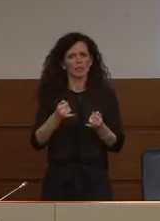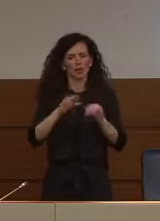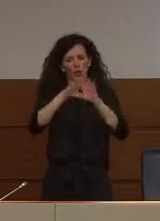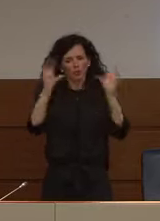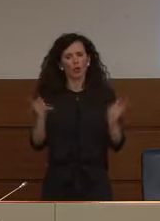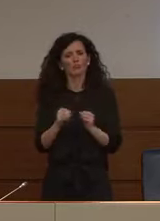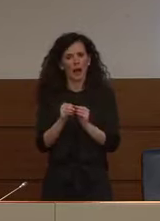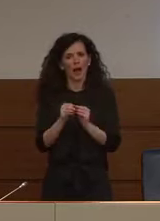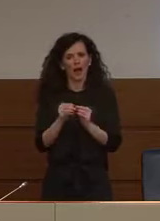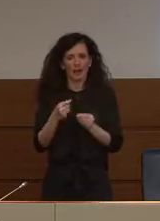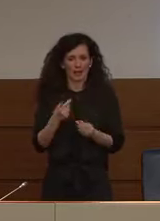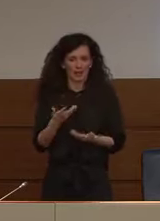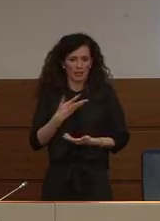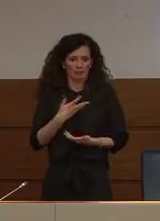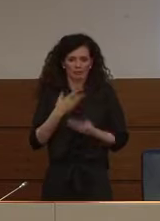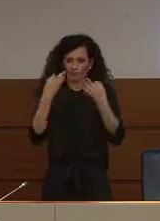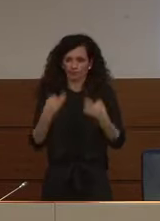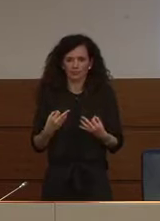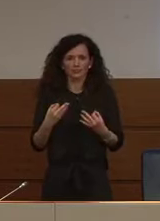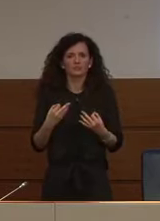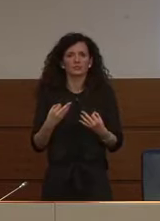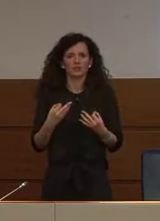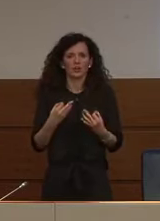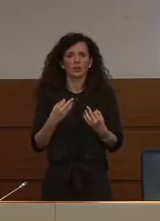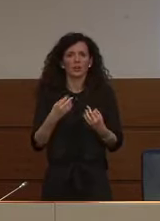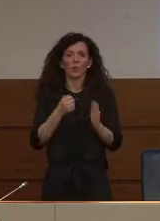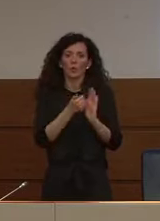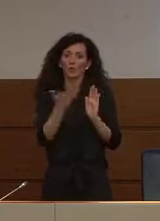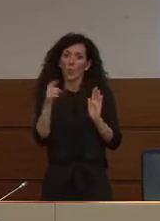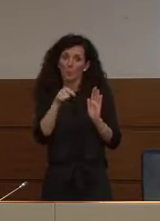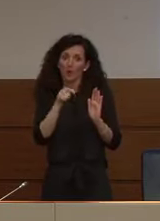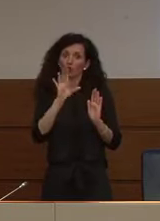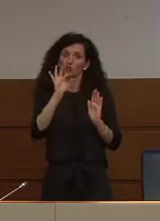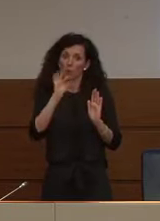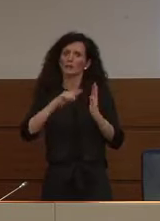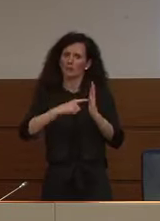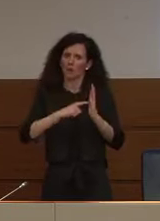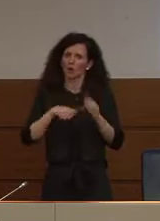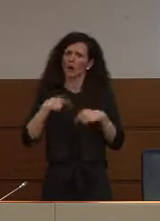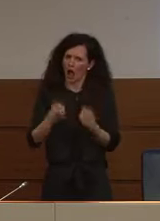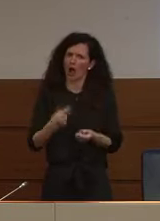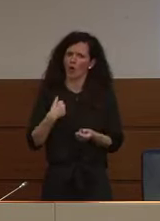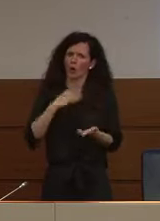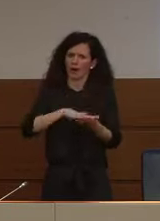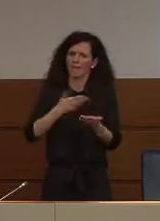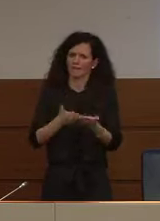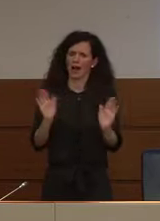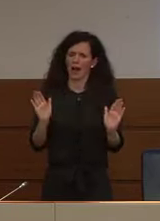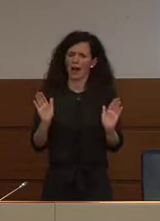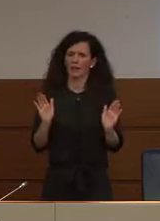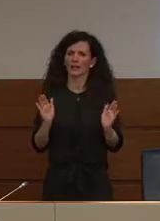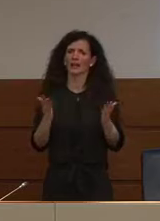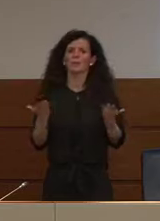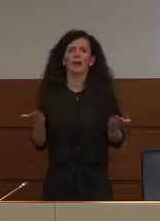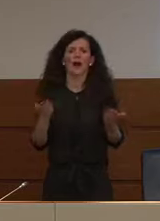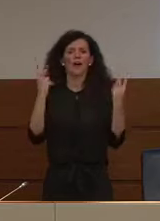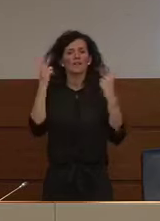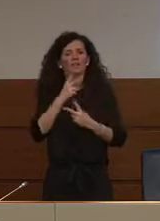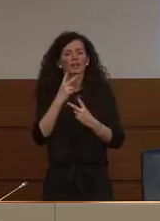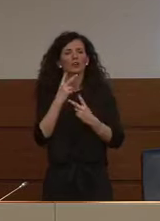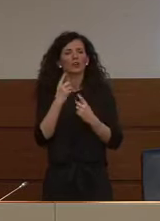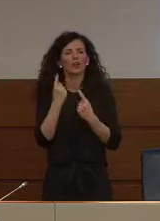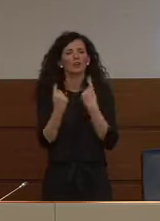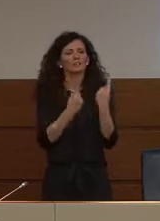avevamo in realtà abbiamo ancora questo valore e comunque insufficiente rispetto alla